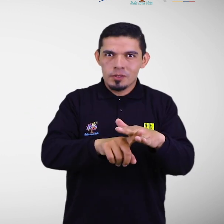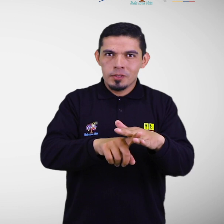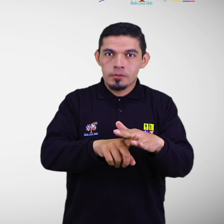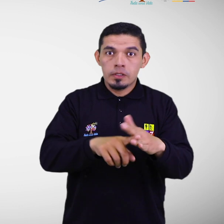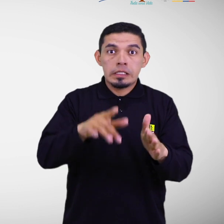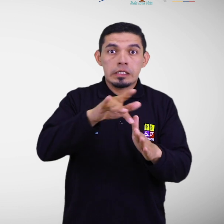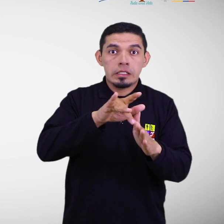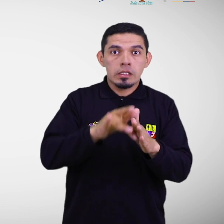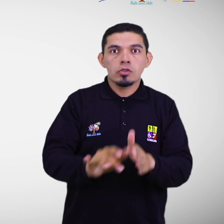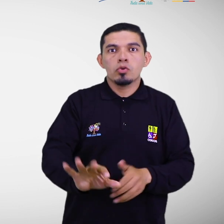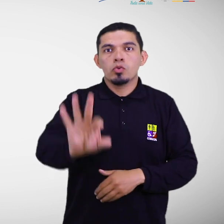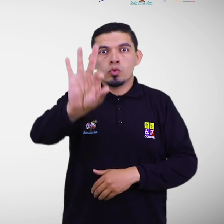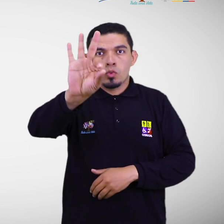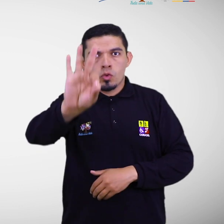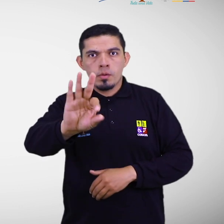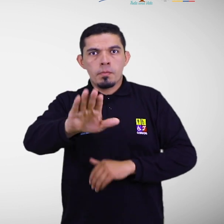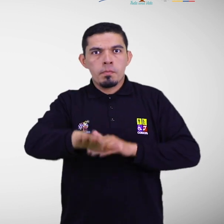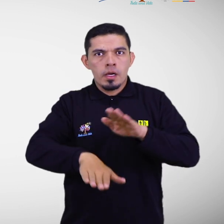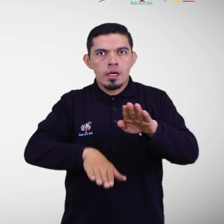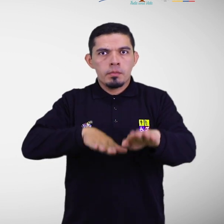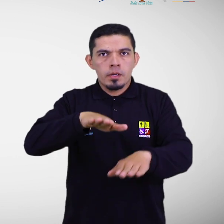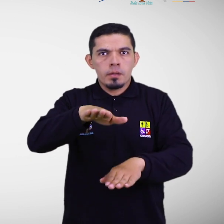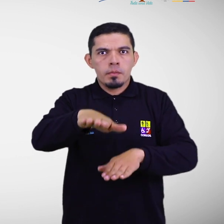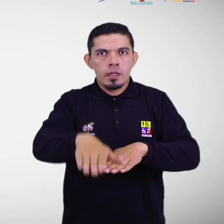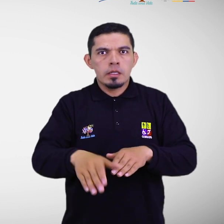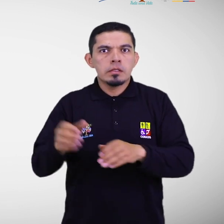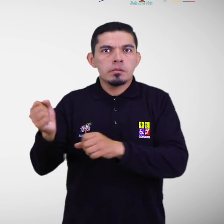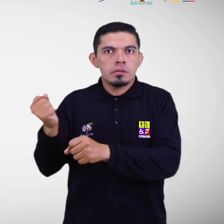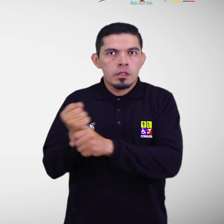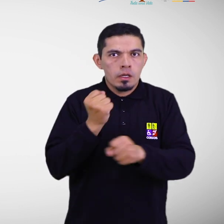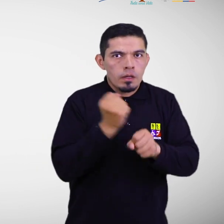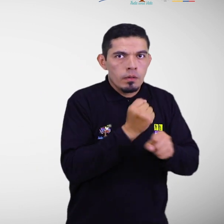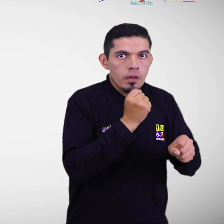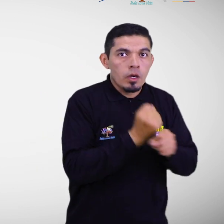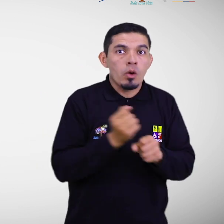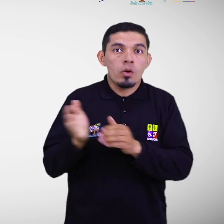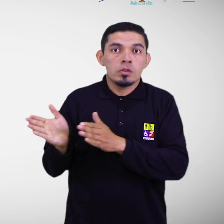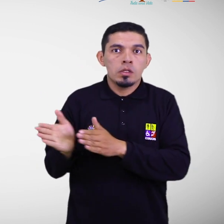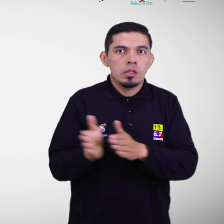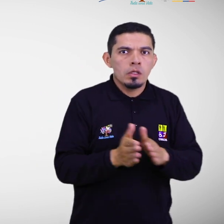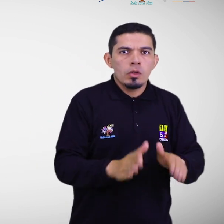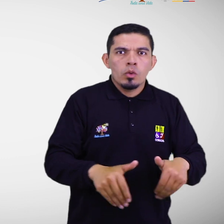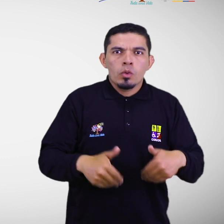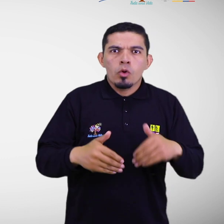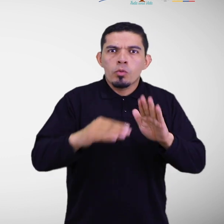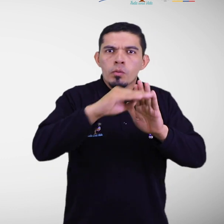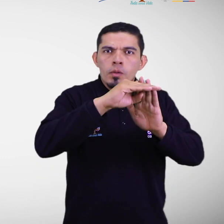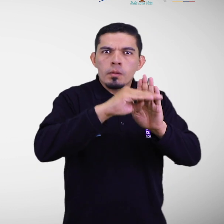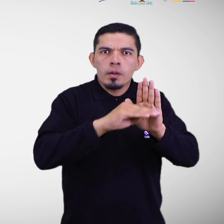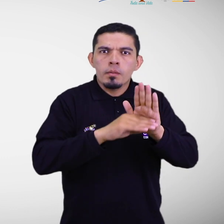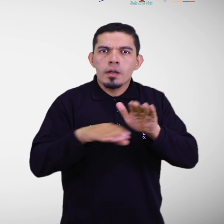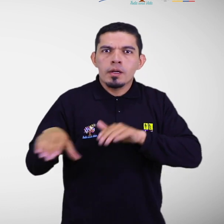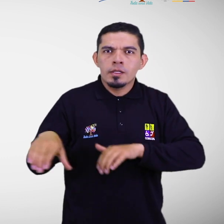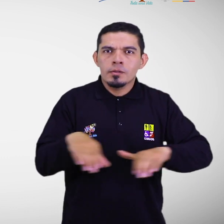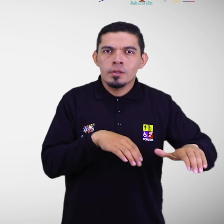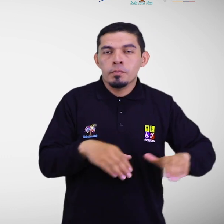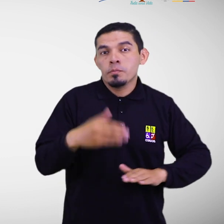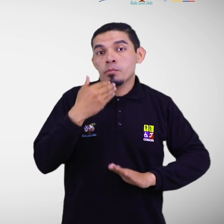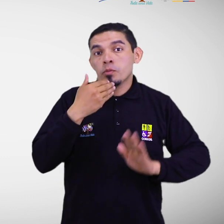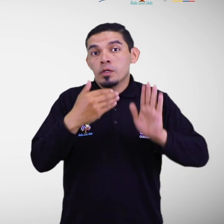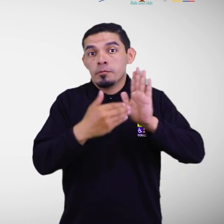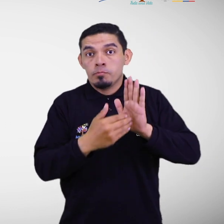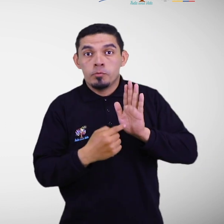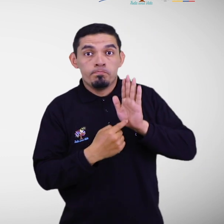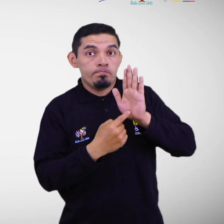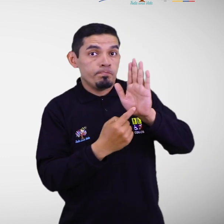establecido nueve pasos que permiten trabajar de forma ordenada y sistemática sobre las líneas de acción. Como se indica.